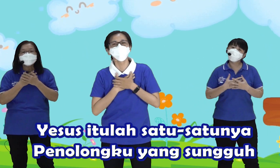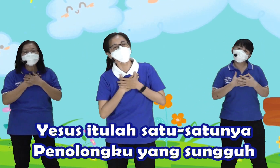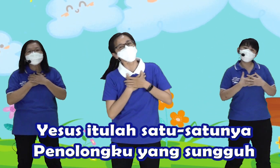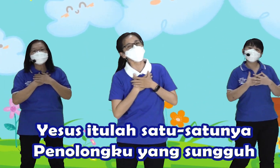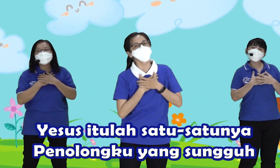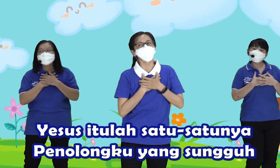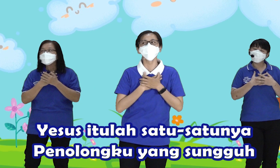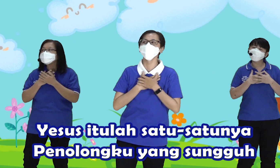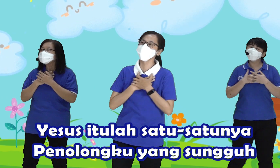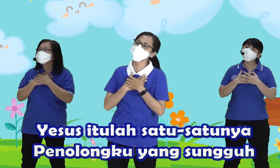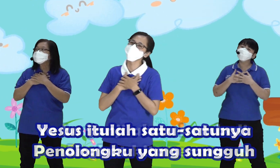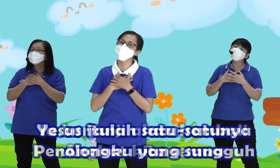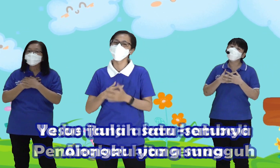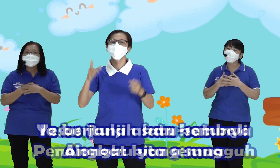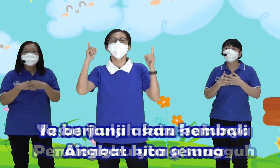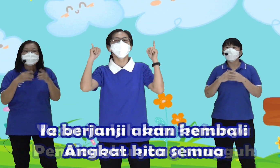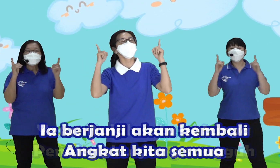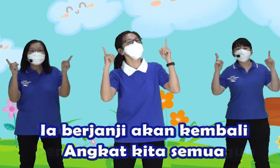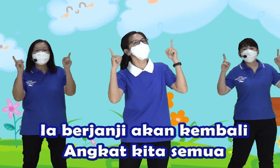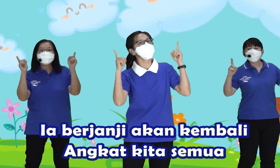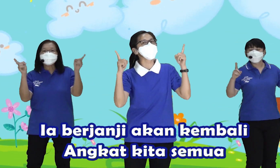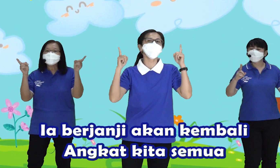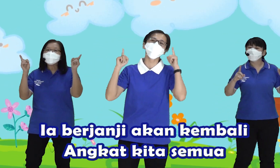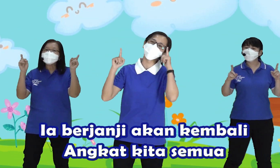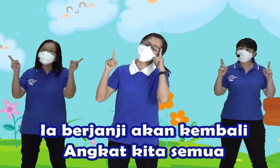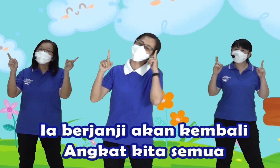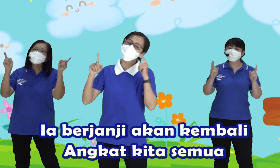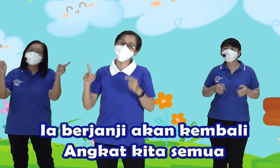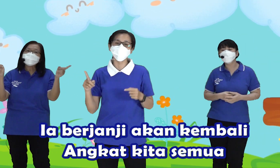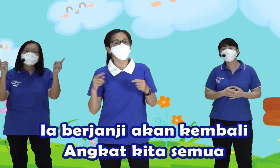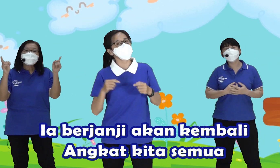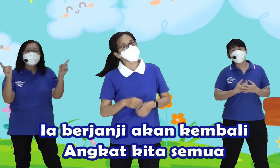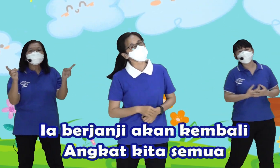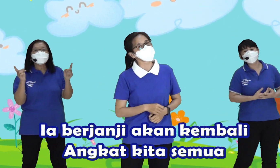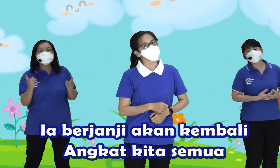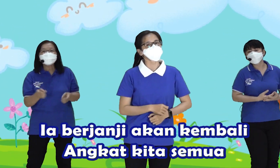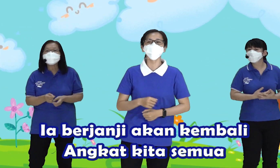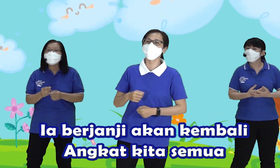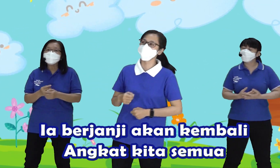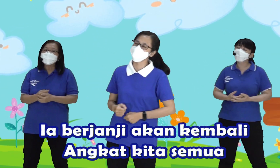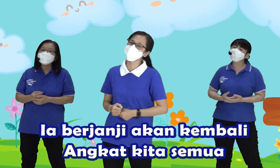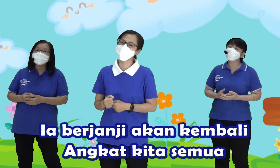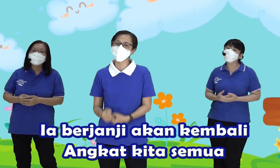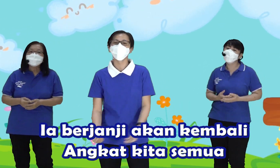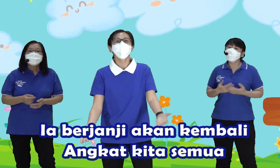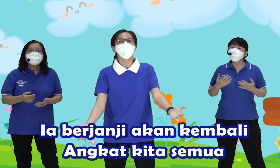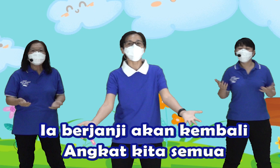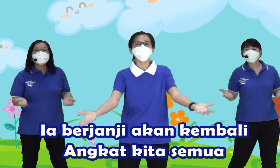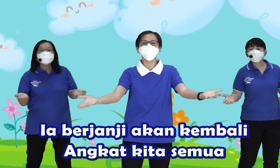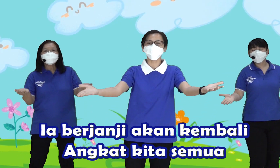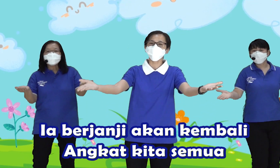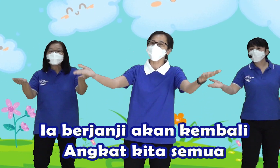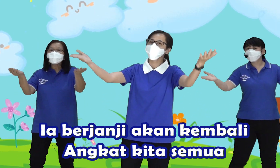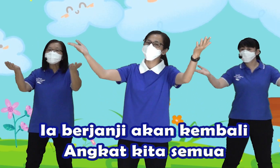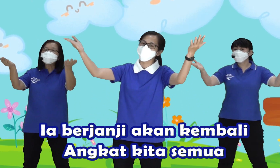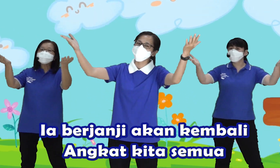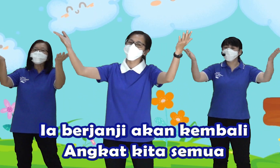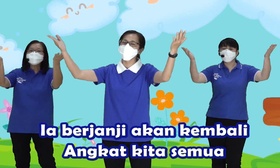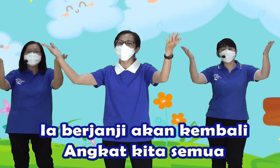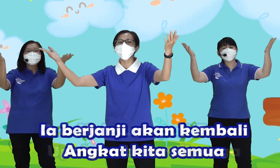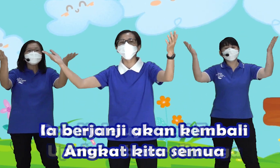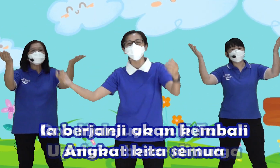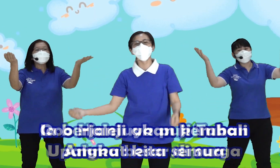sungguh Ia berjanji Ia kembali Angkat kita